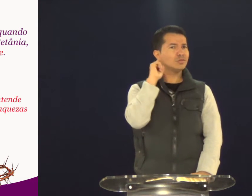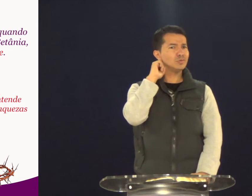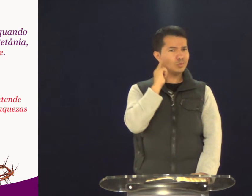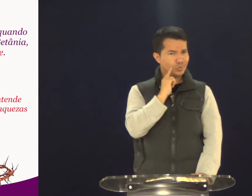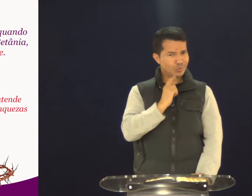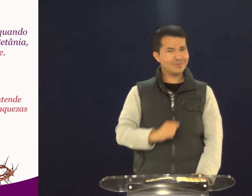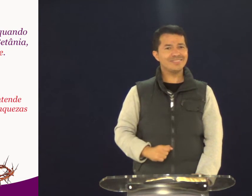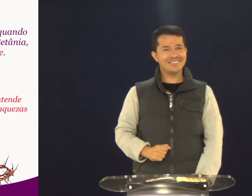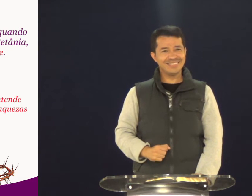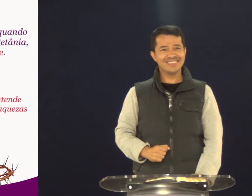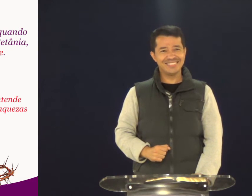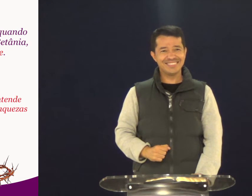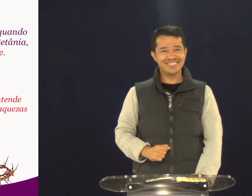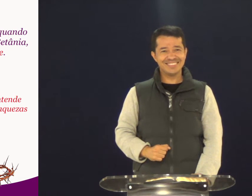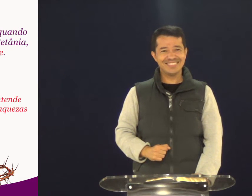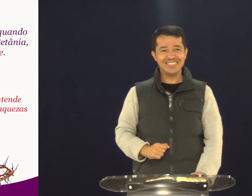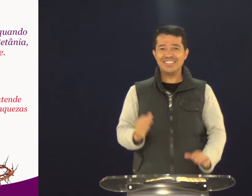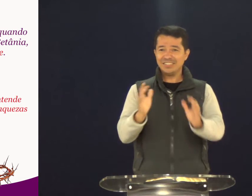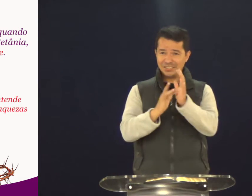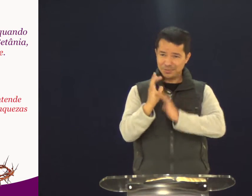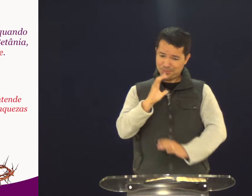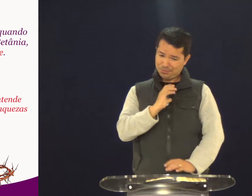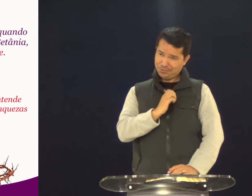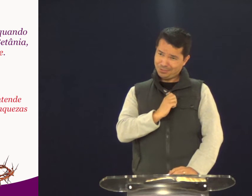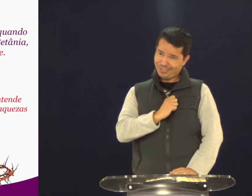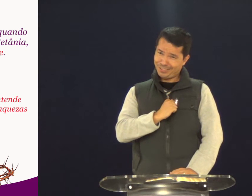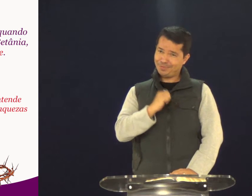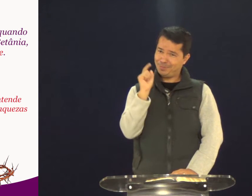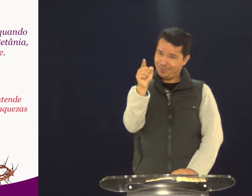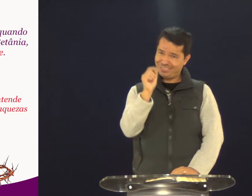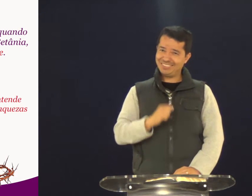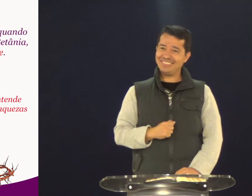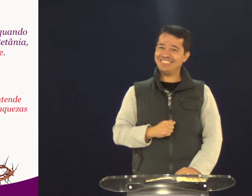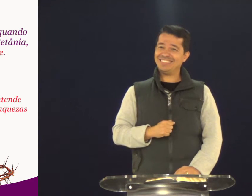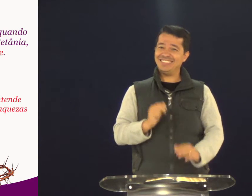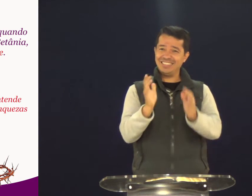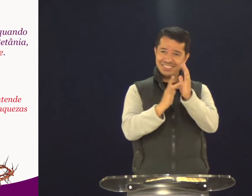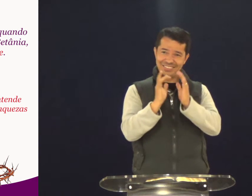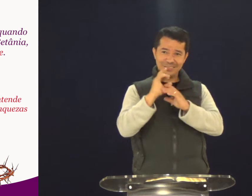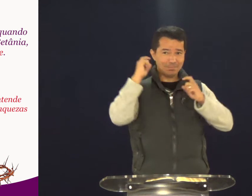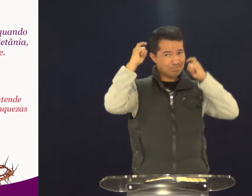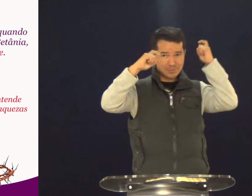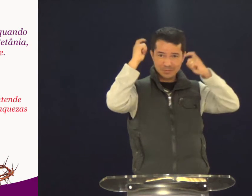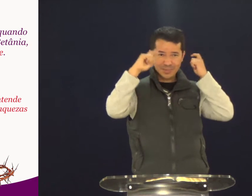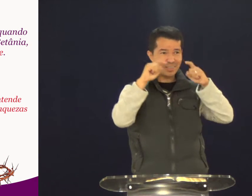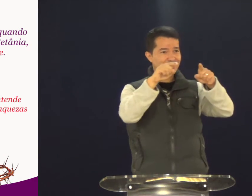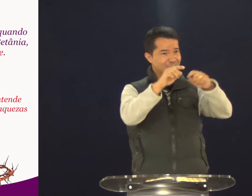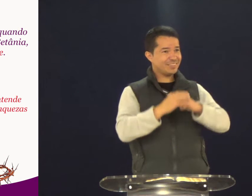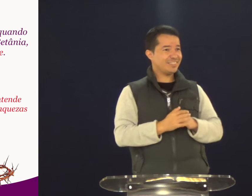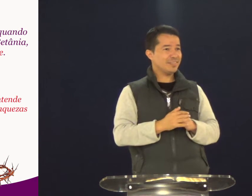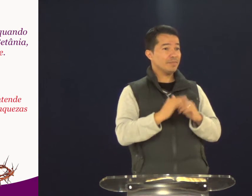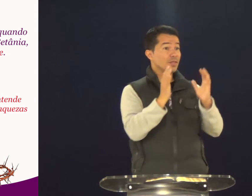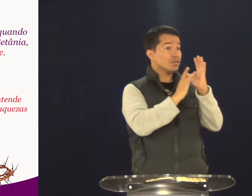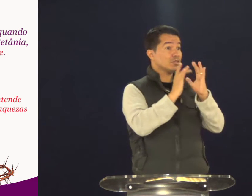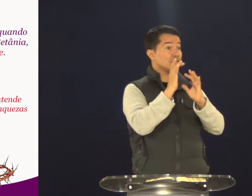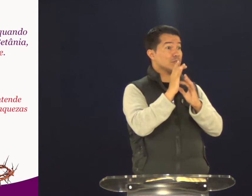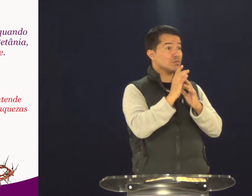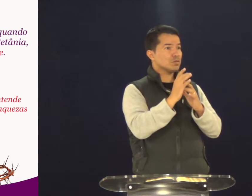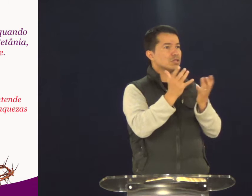Jesus sabe que você é surdo. Jesus ama você. Jesus está preocupado contigo.